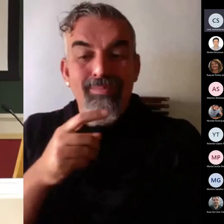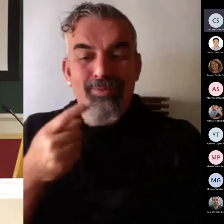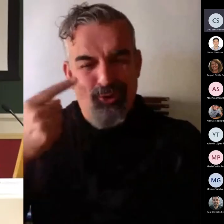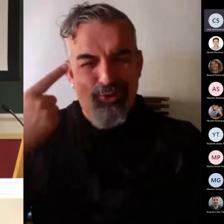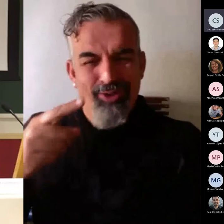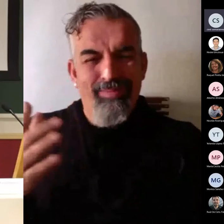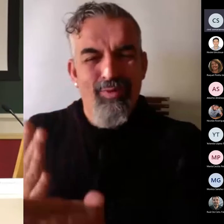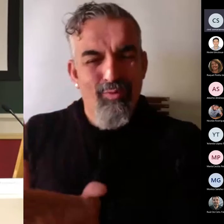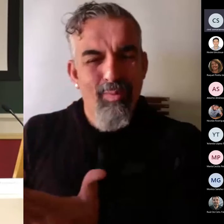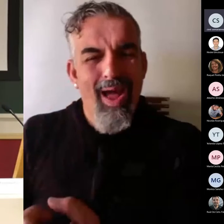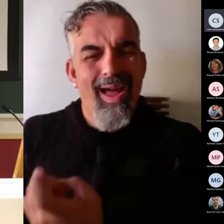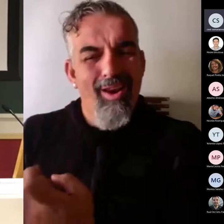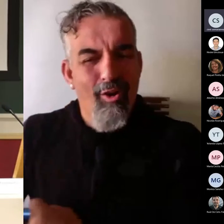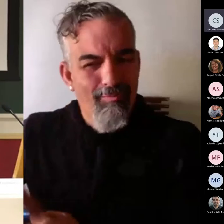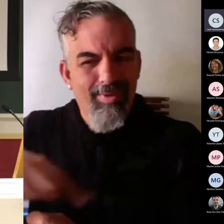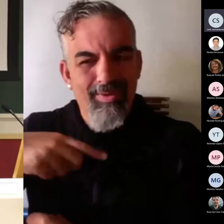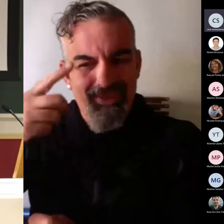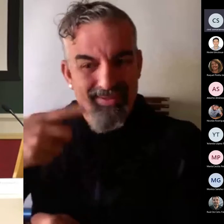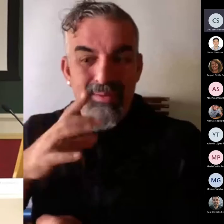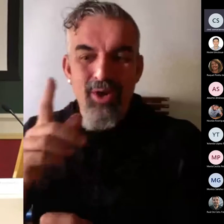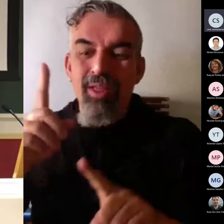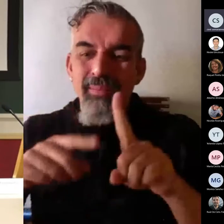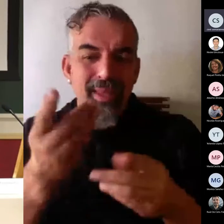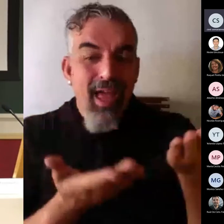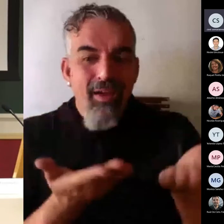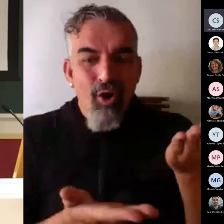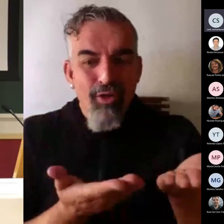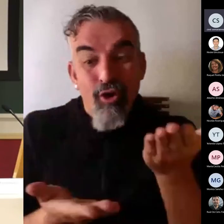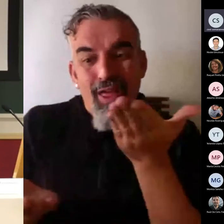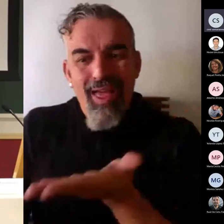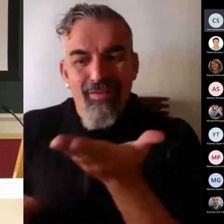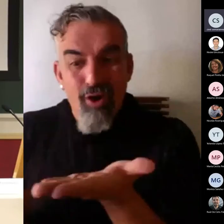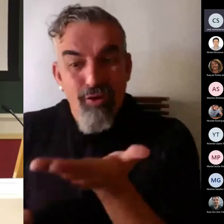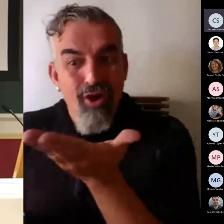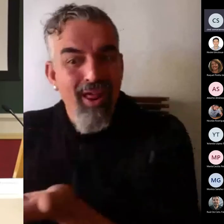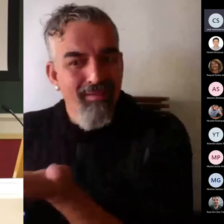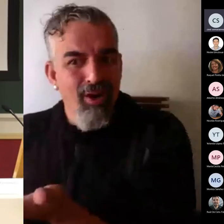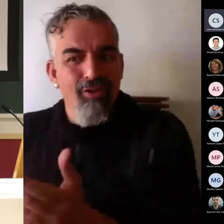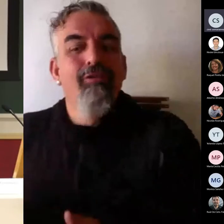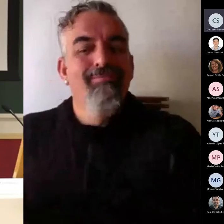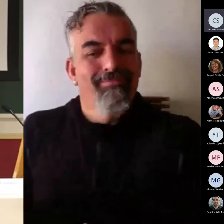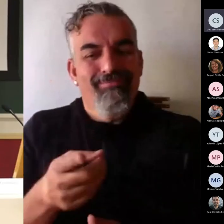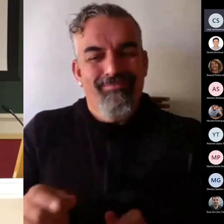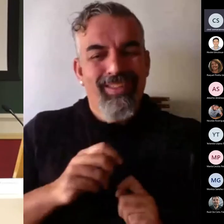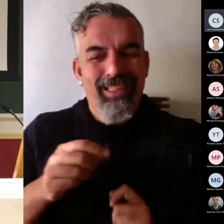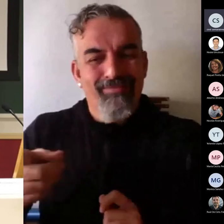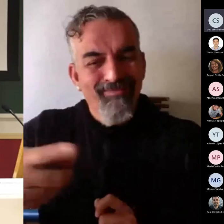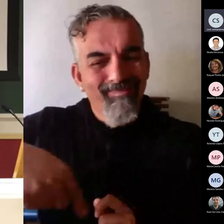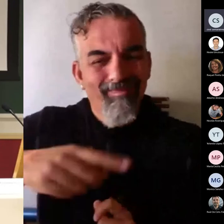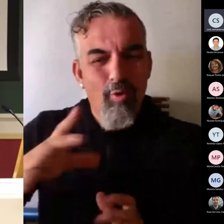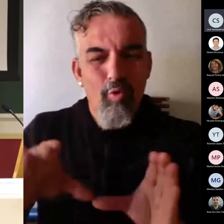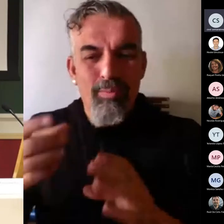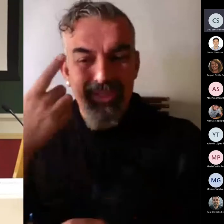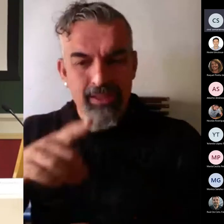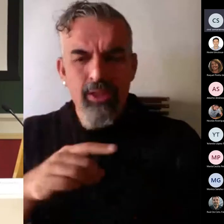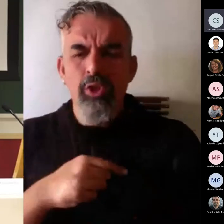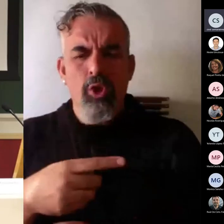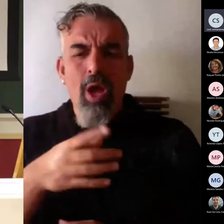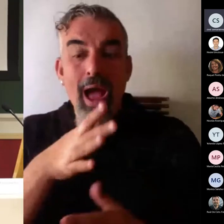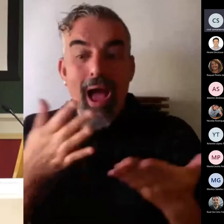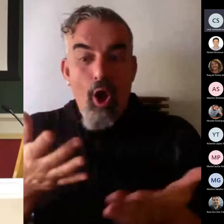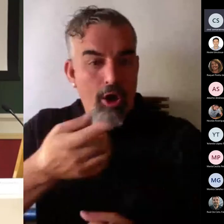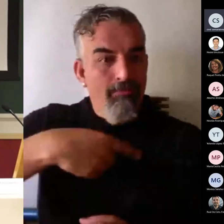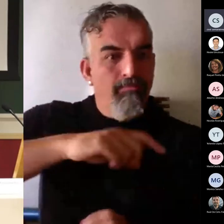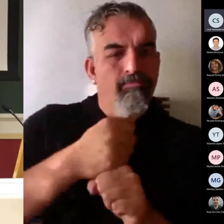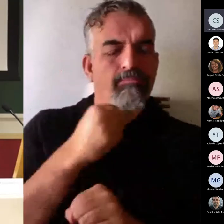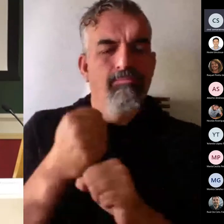sentido, ¿no? Nosotros estamos trabajando el desarrollo de las competencias, tenemos que